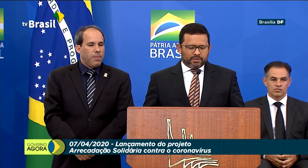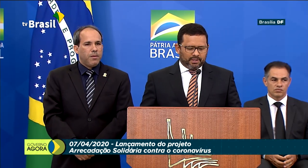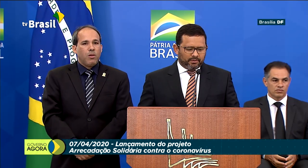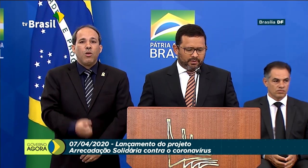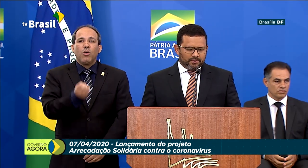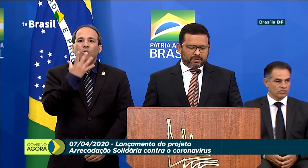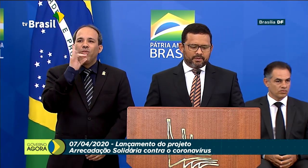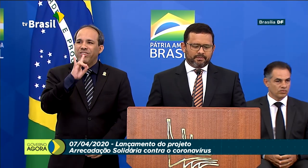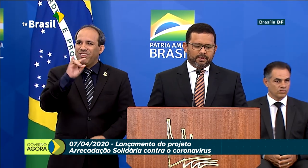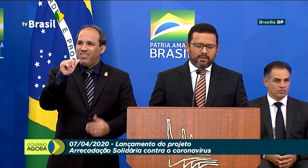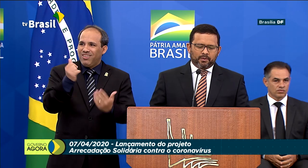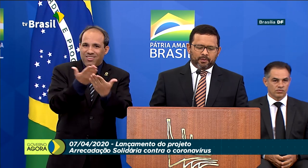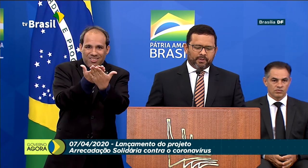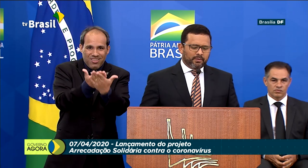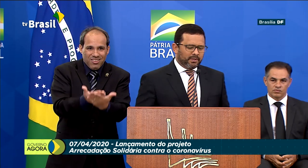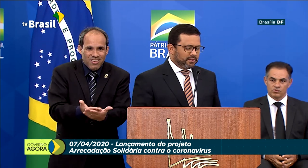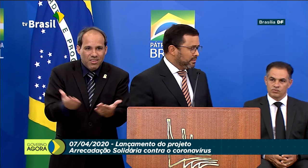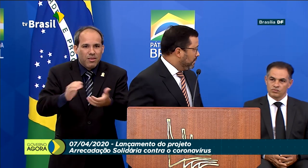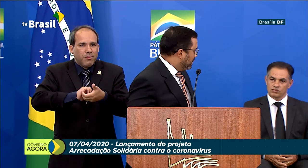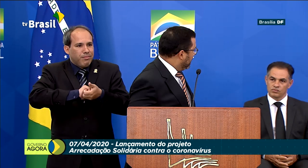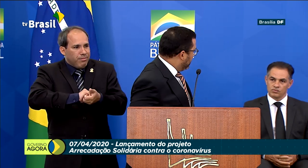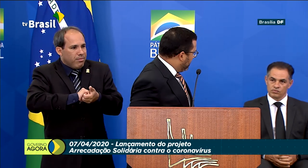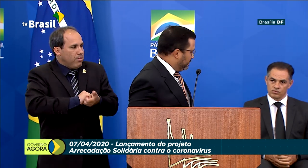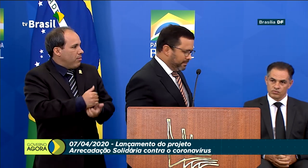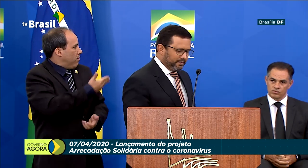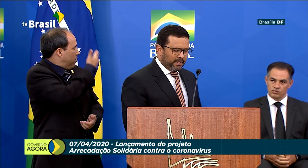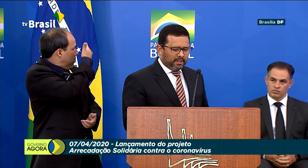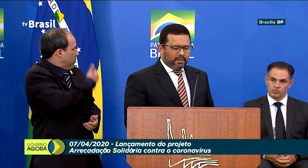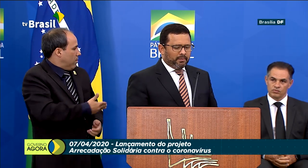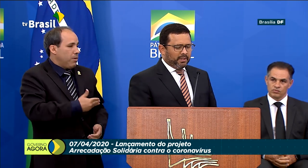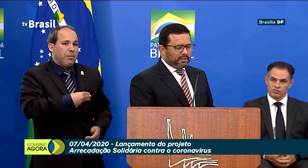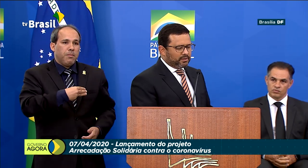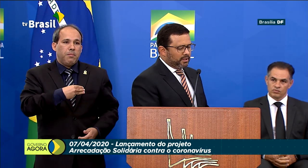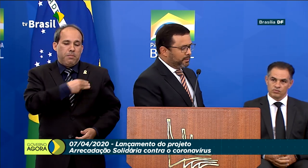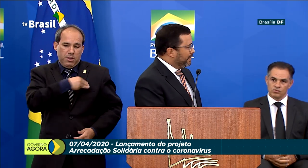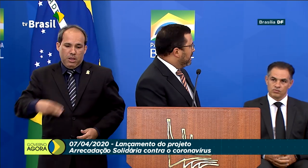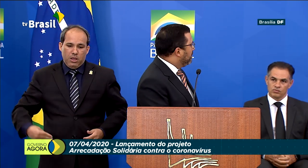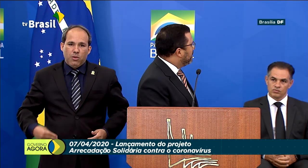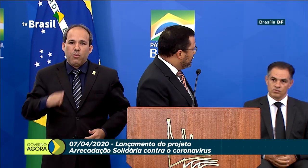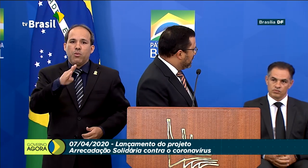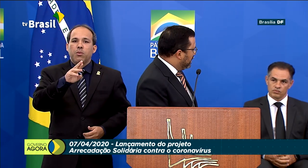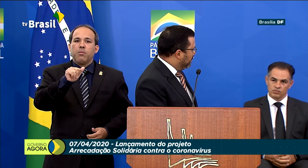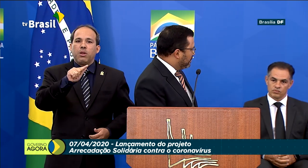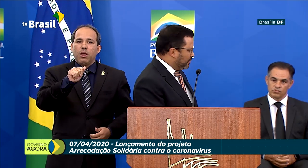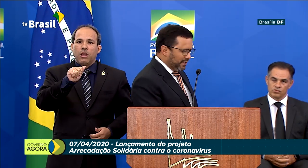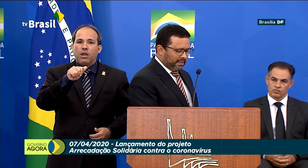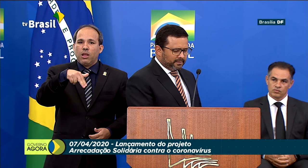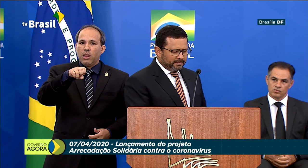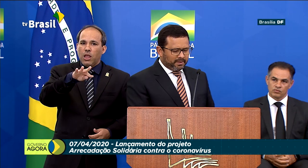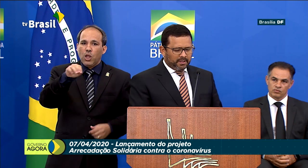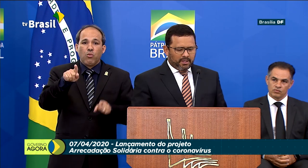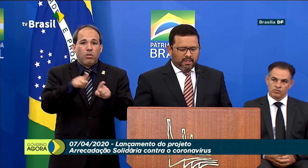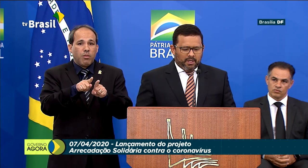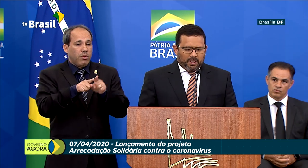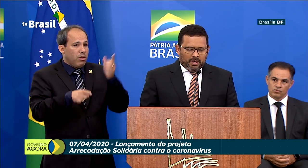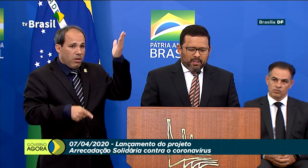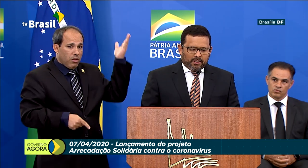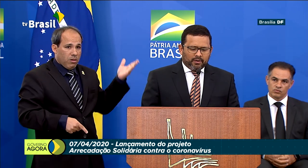Bom dia a todos. Cumprimento o ministro Braga Neto, a senhora primeira dama Michele Bolsonaro,